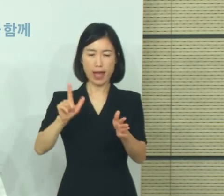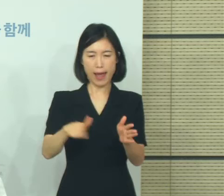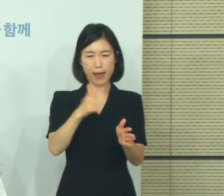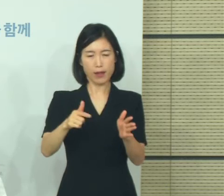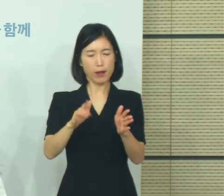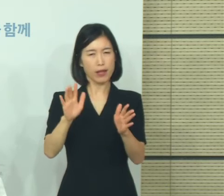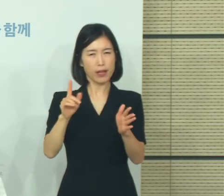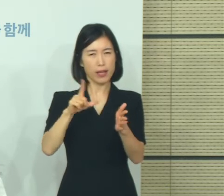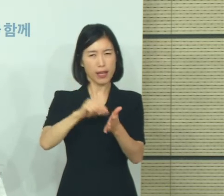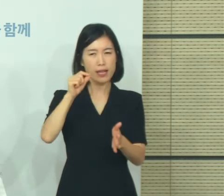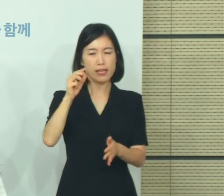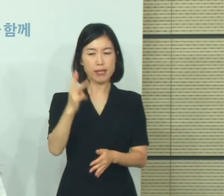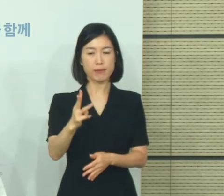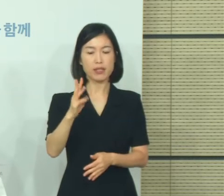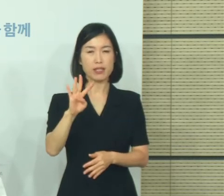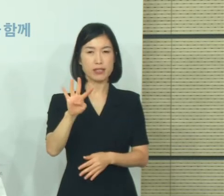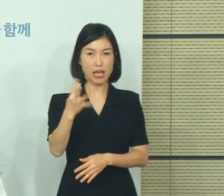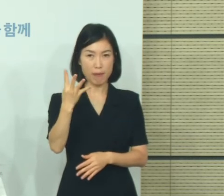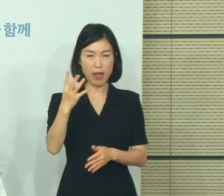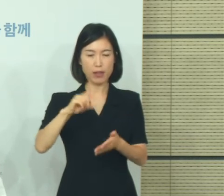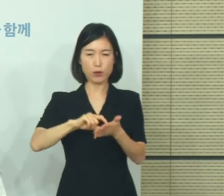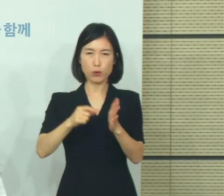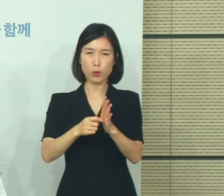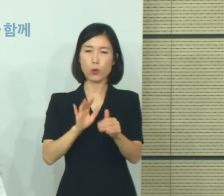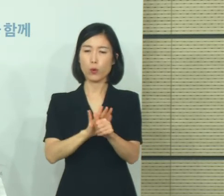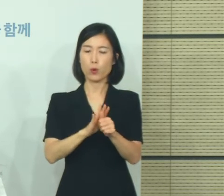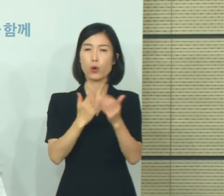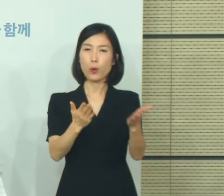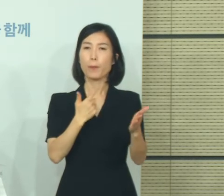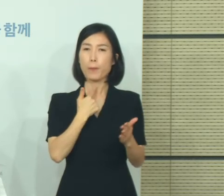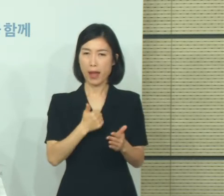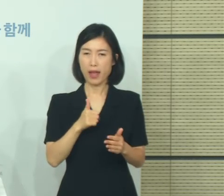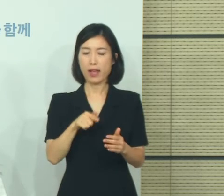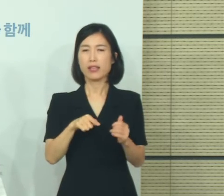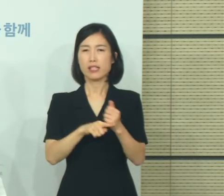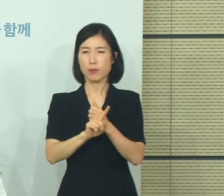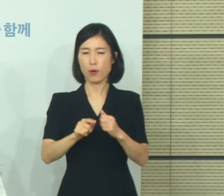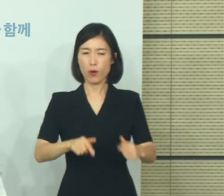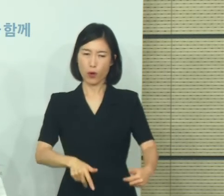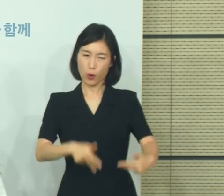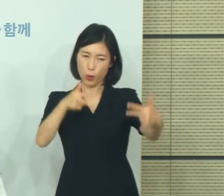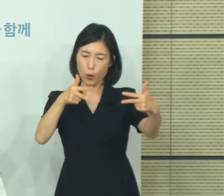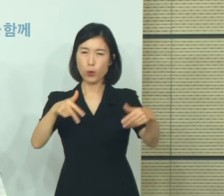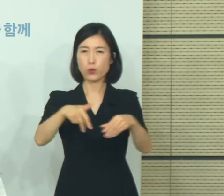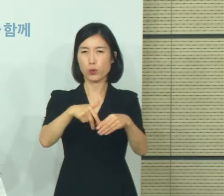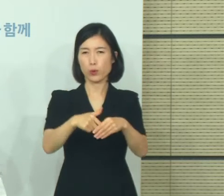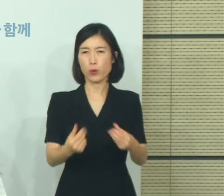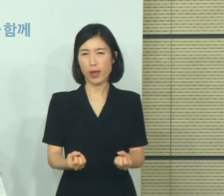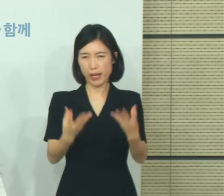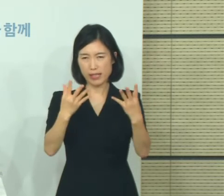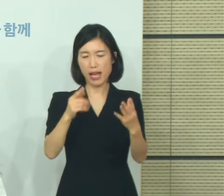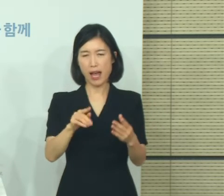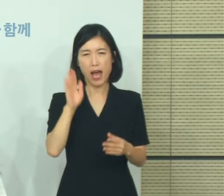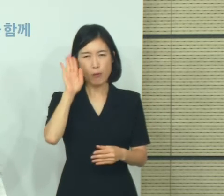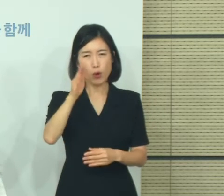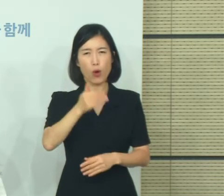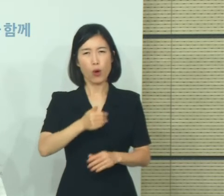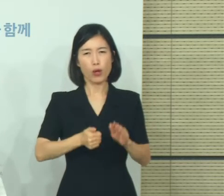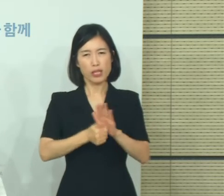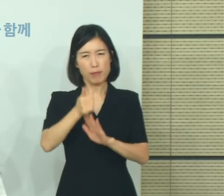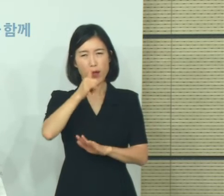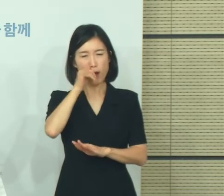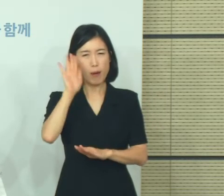건을 지원하였으며 이는 비대면 종교활동의 잠재적 수요와